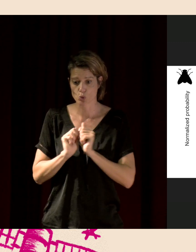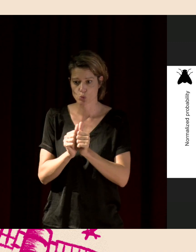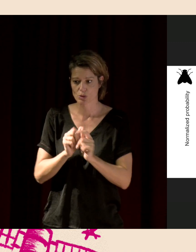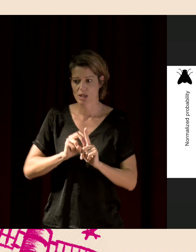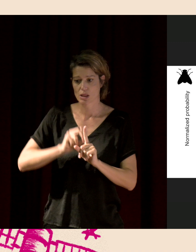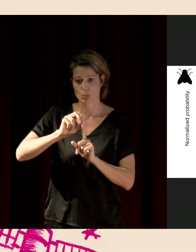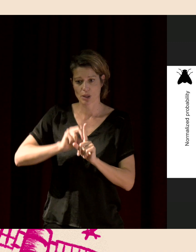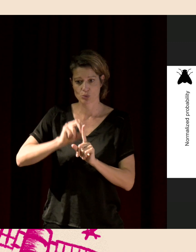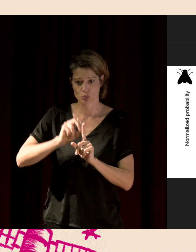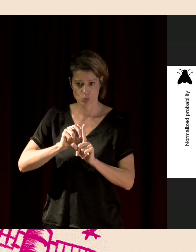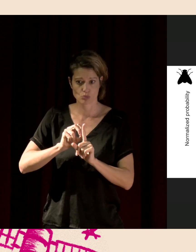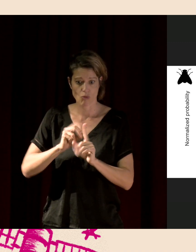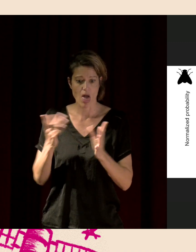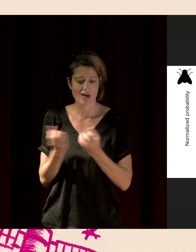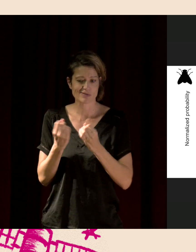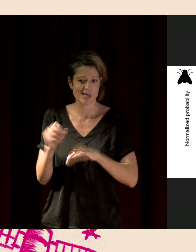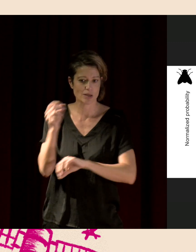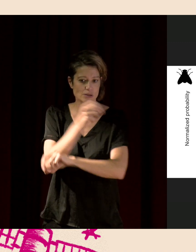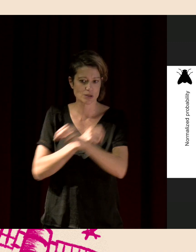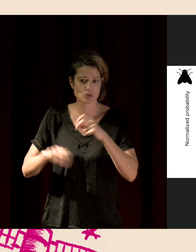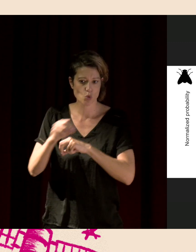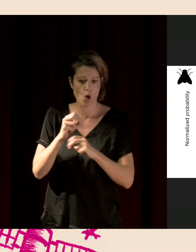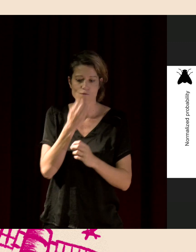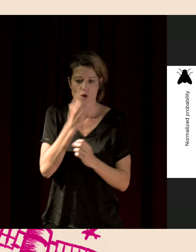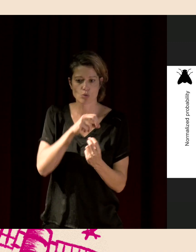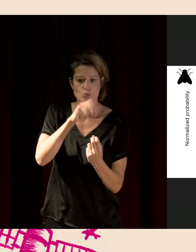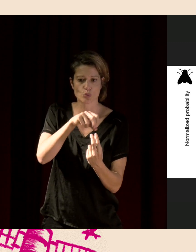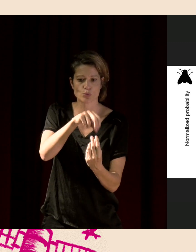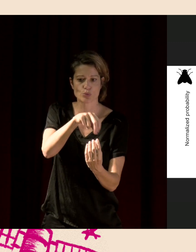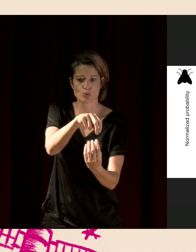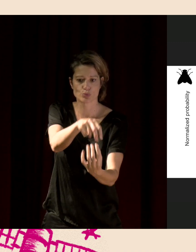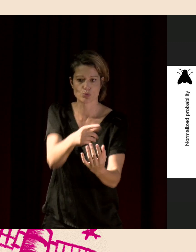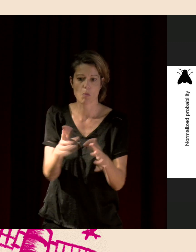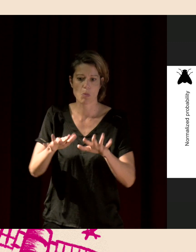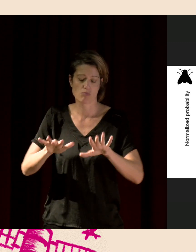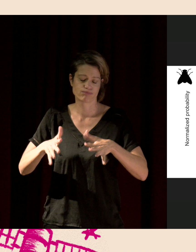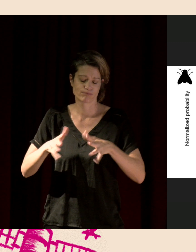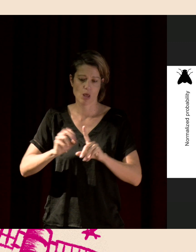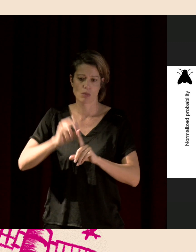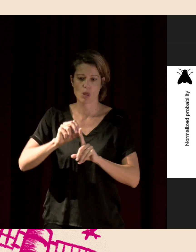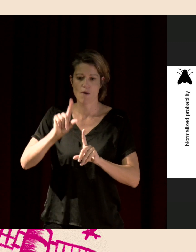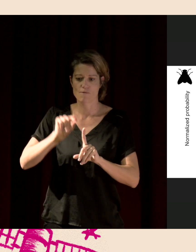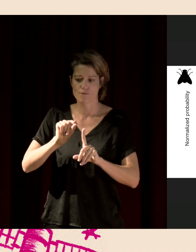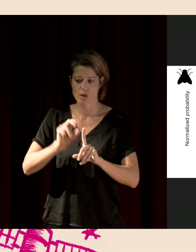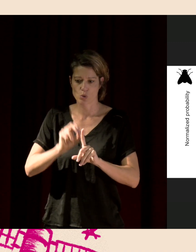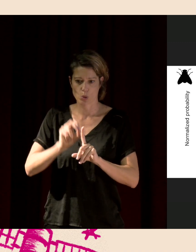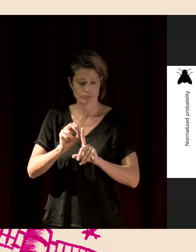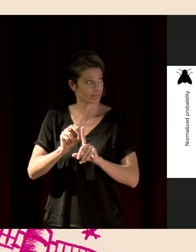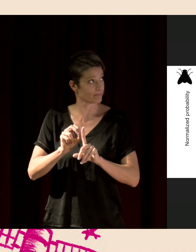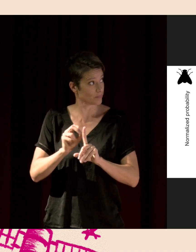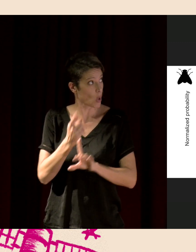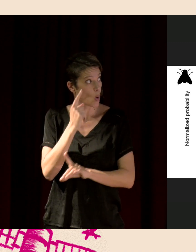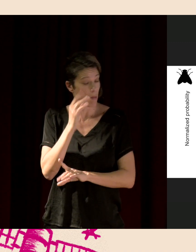bourdonnent essentiellement son activité, volent, pollinisent, essentiellement autour de 20 degrés. Et en gris, c la température de la forêt.